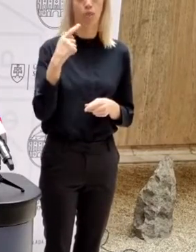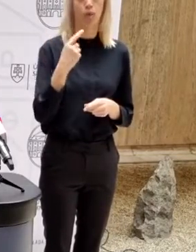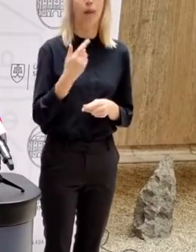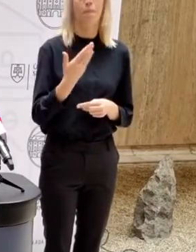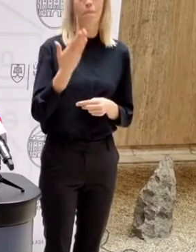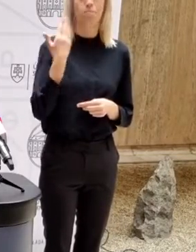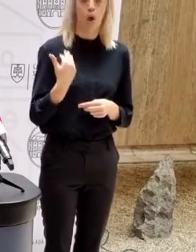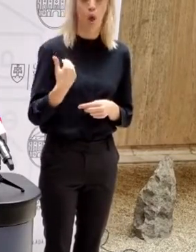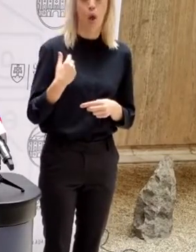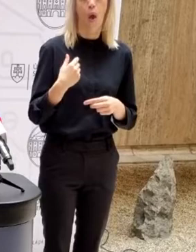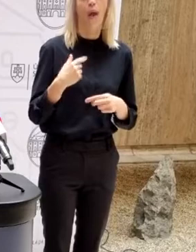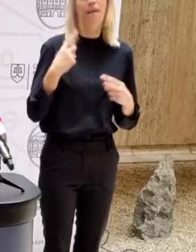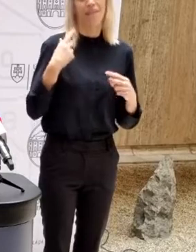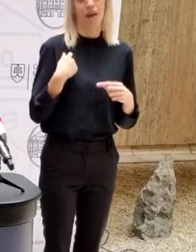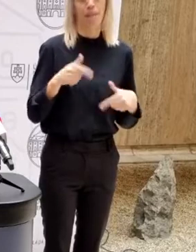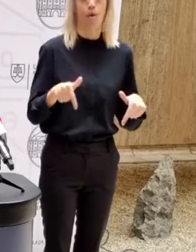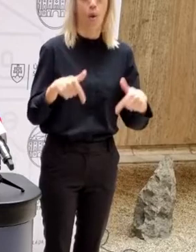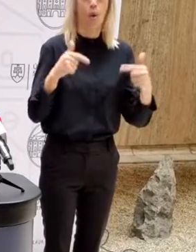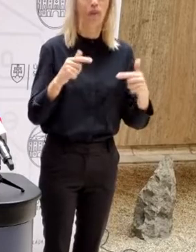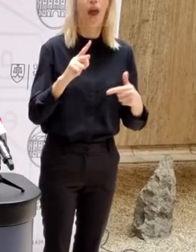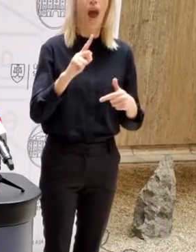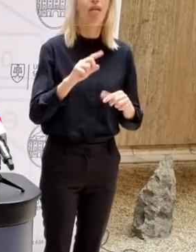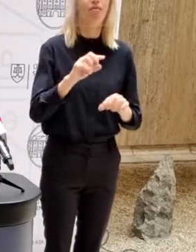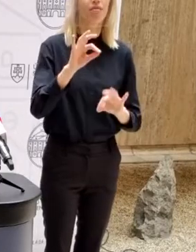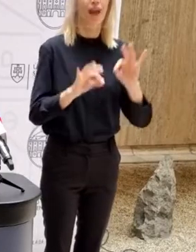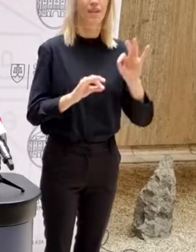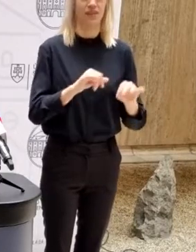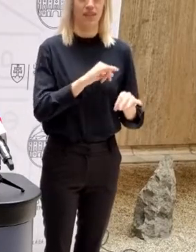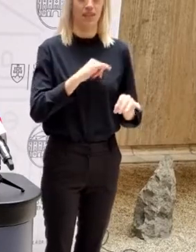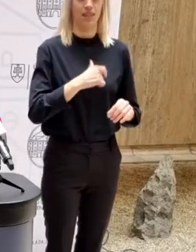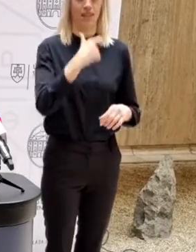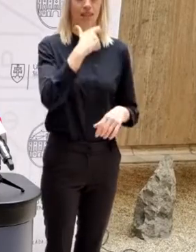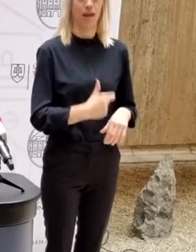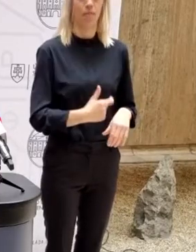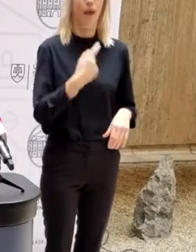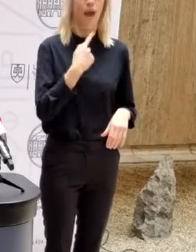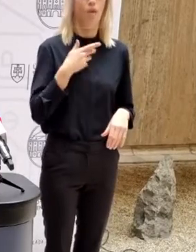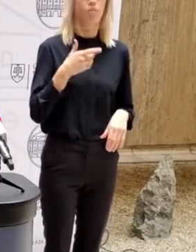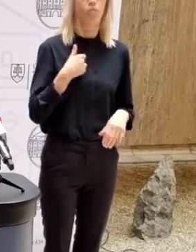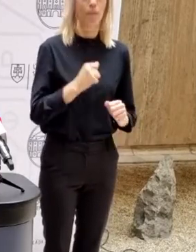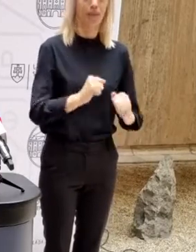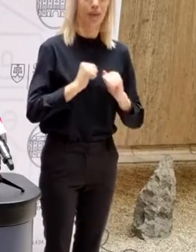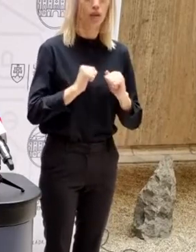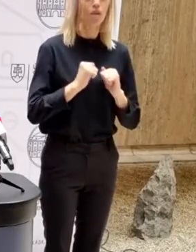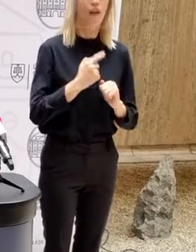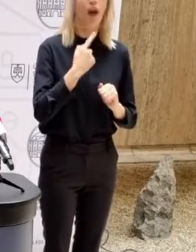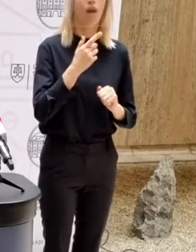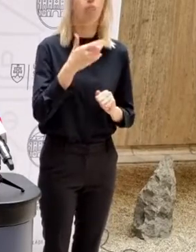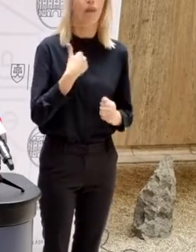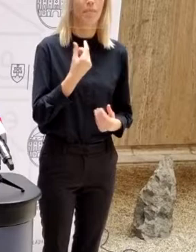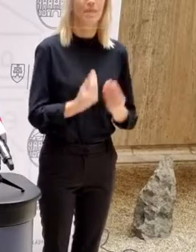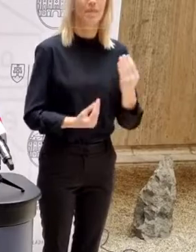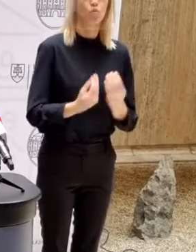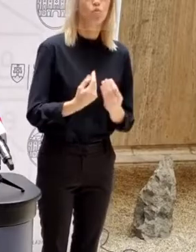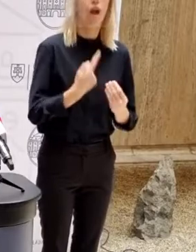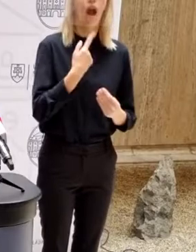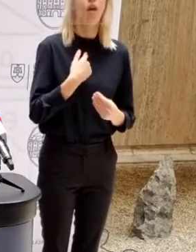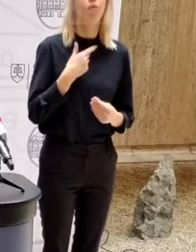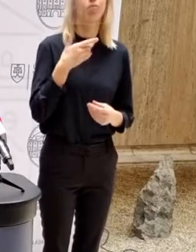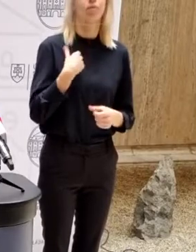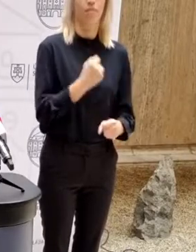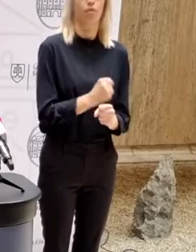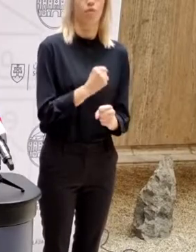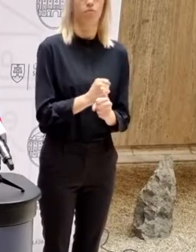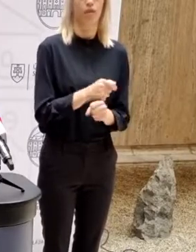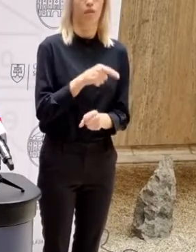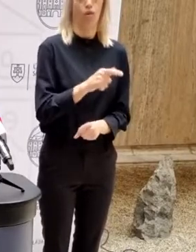keď online, tak je to o tom nastavení samého seba, ako budem trénovať, ako budem skúšať, ako budem robiť. A toto predpokladám,